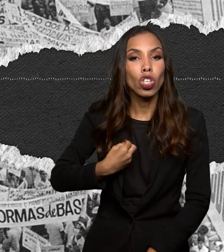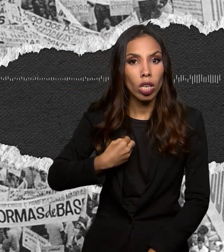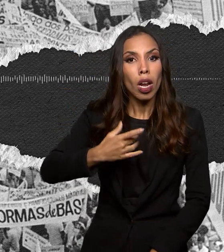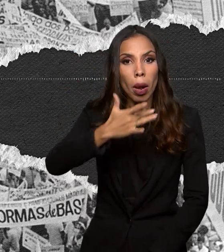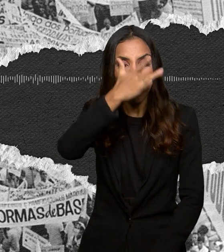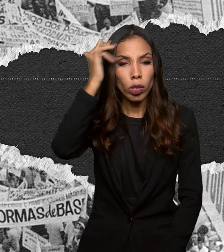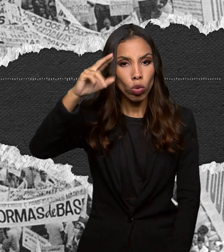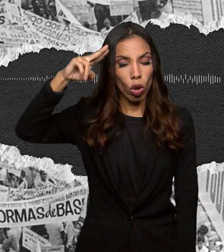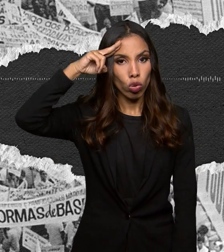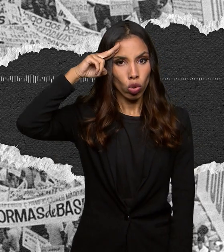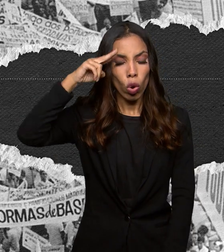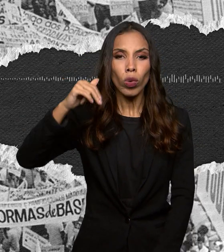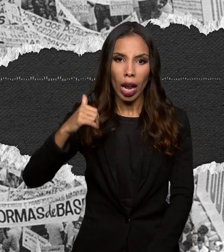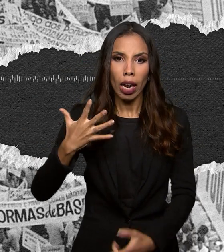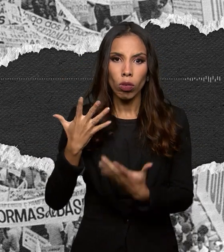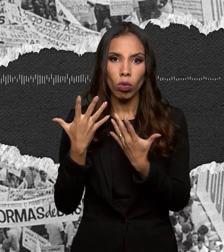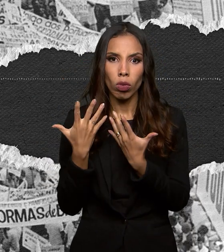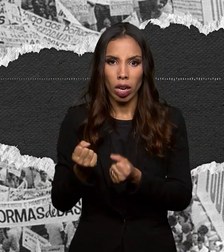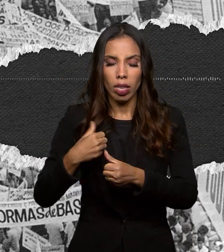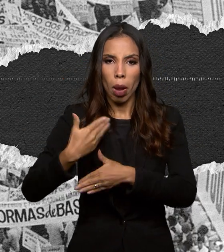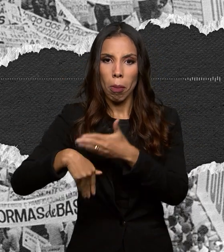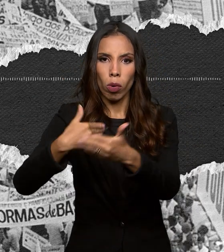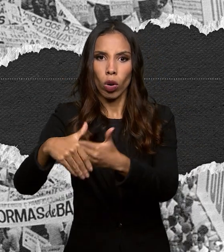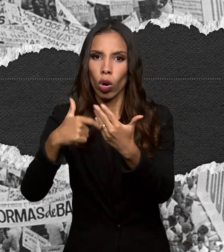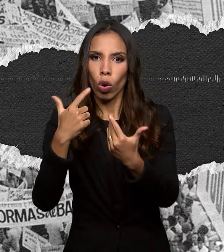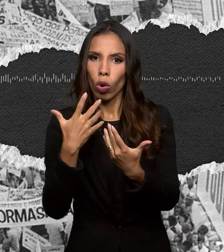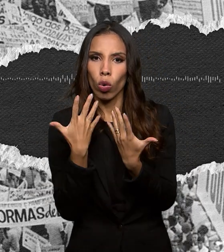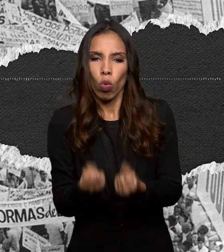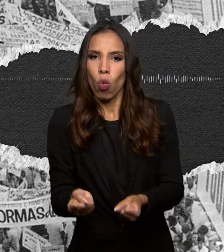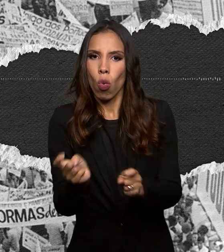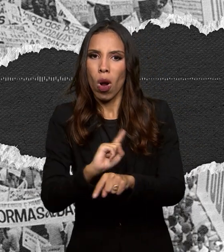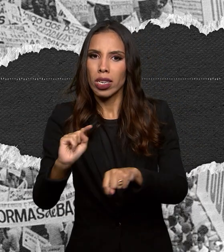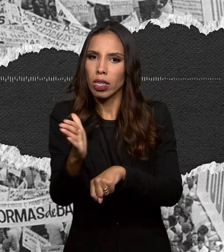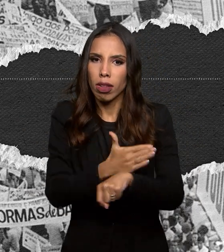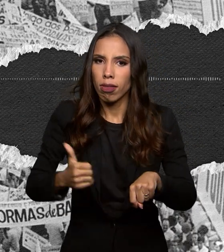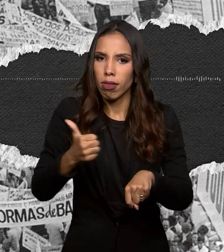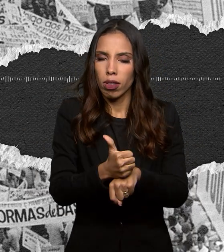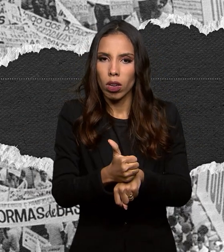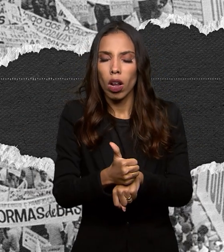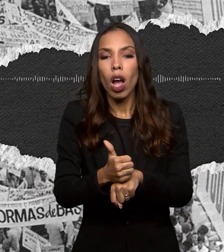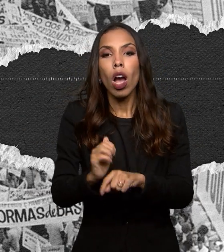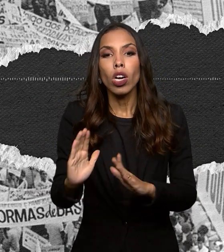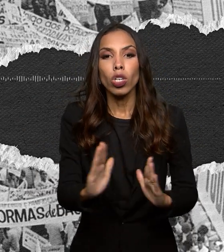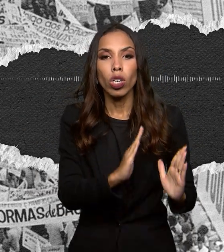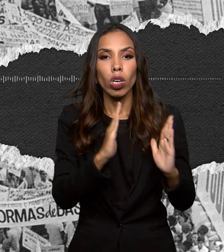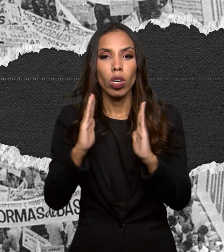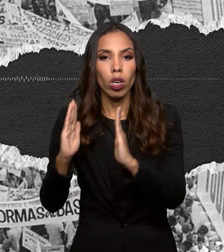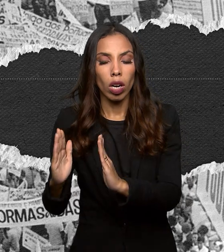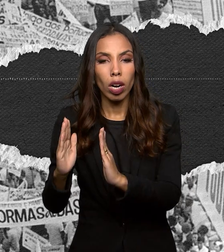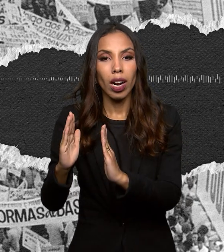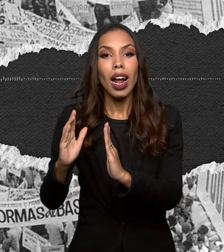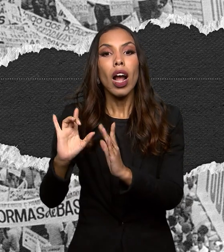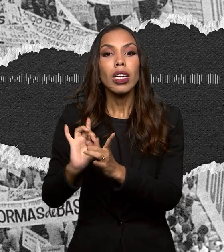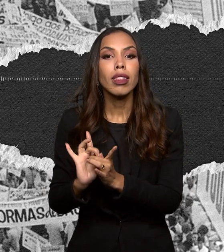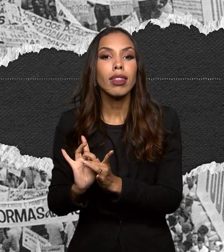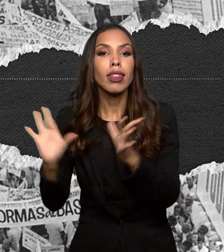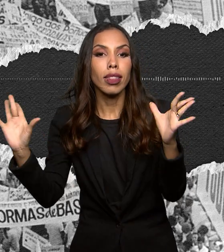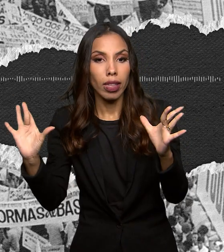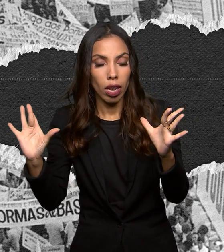uma divisão profunda dentro dos militares uma que depois devia se chamar cruzada democrática que deu o golpe de Estado